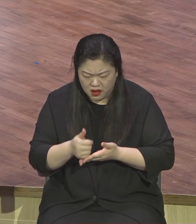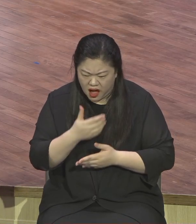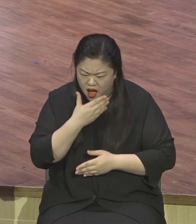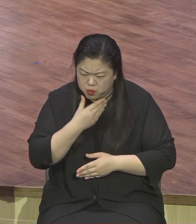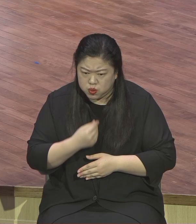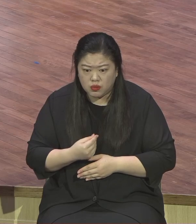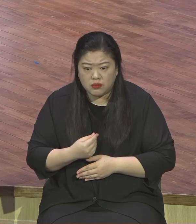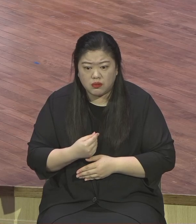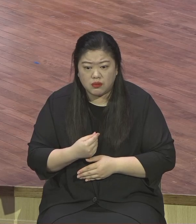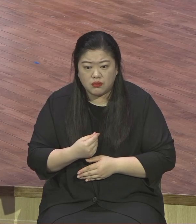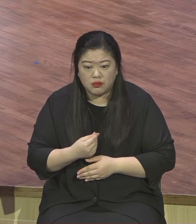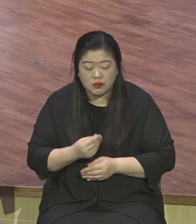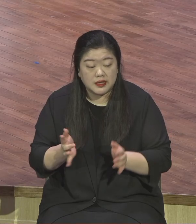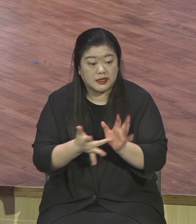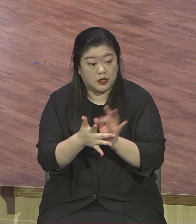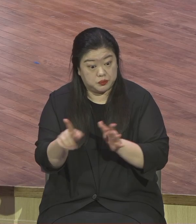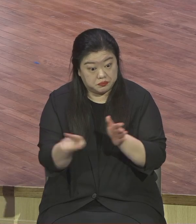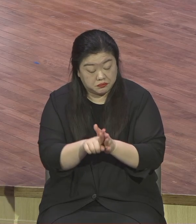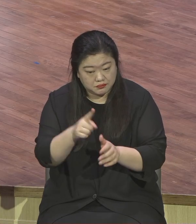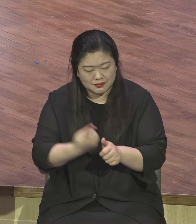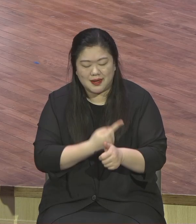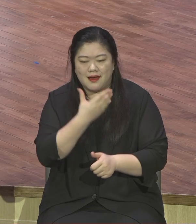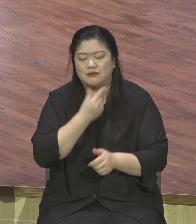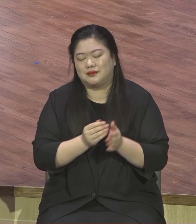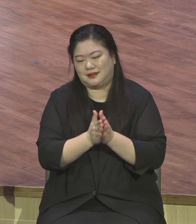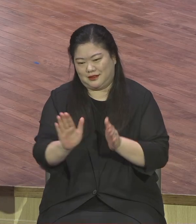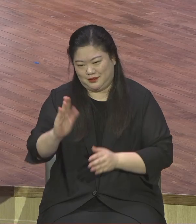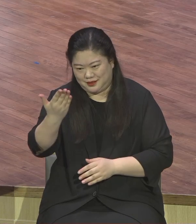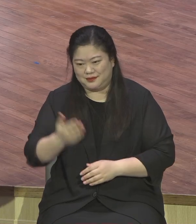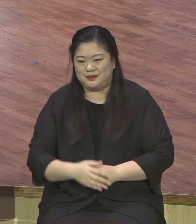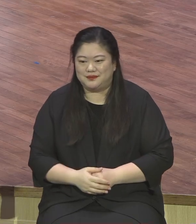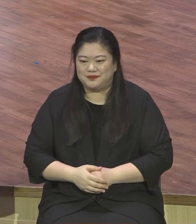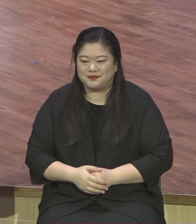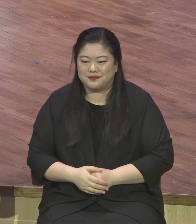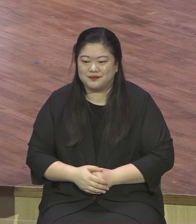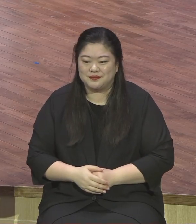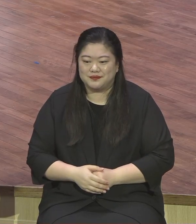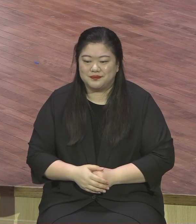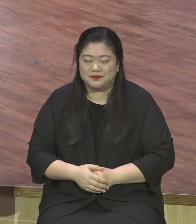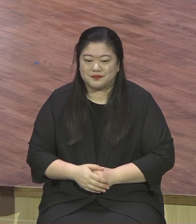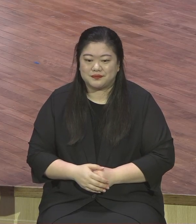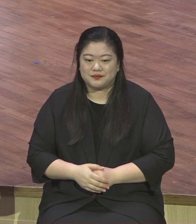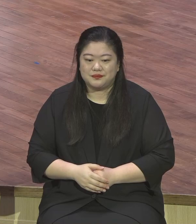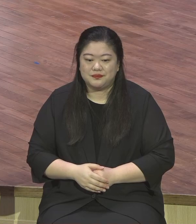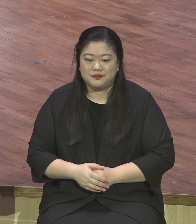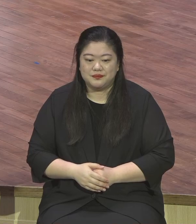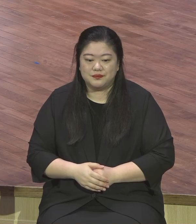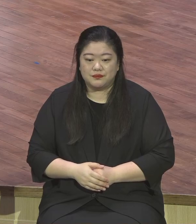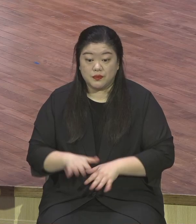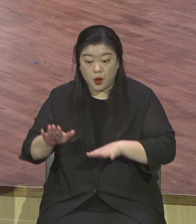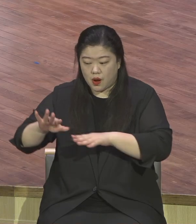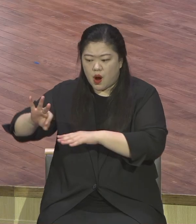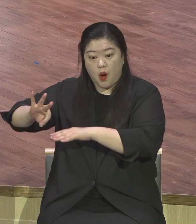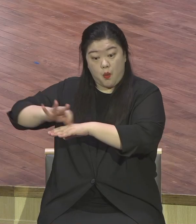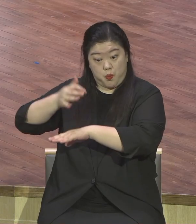오늘 본문에 보면 임금이 모든 것을 완벽하게